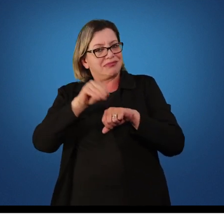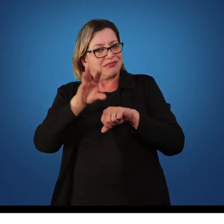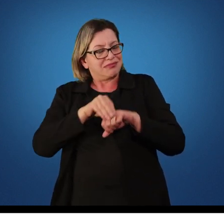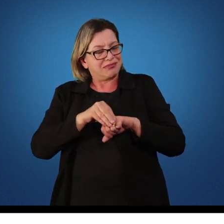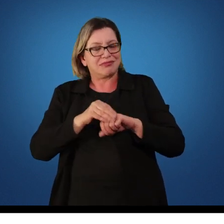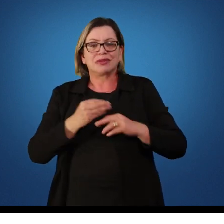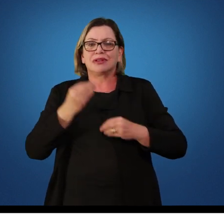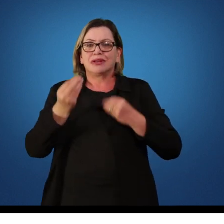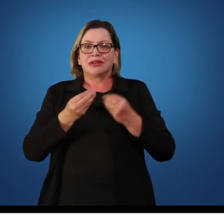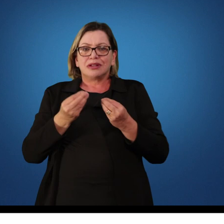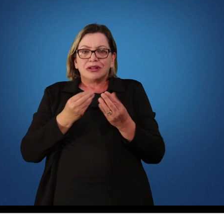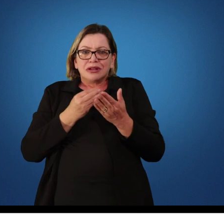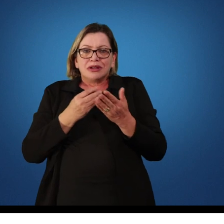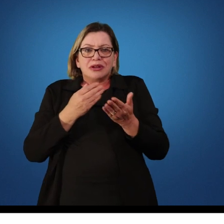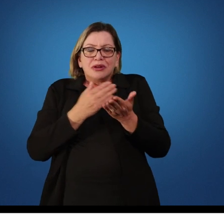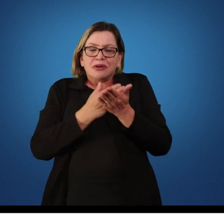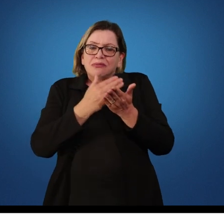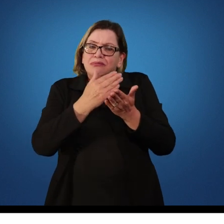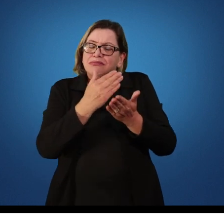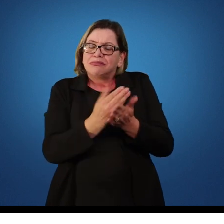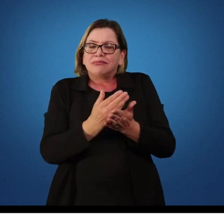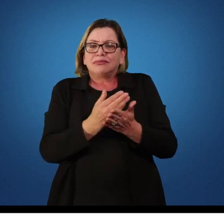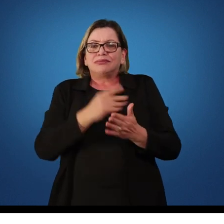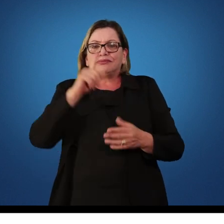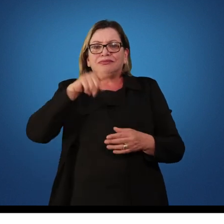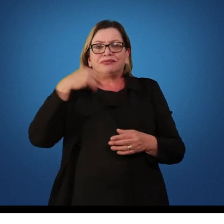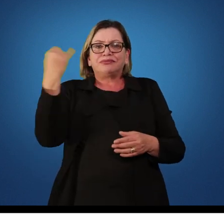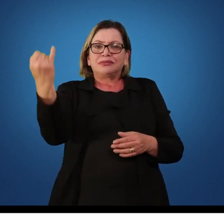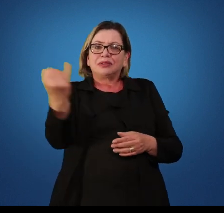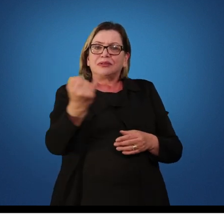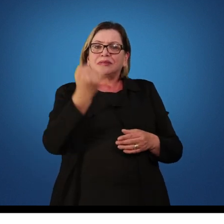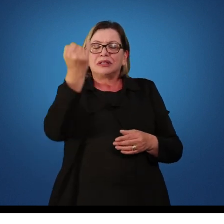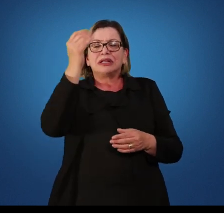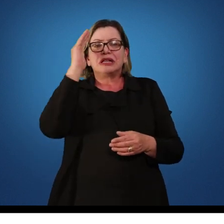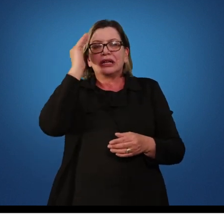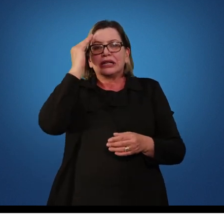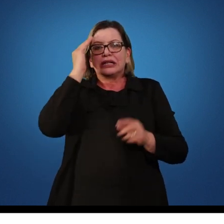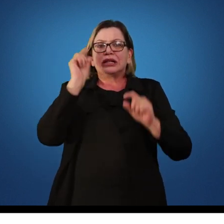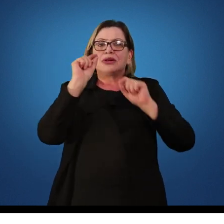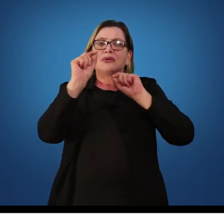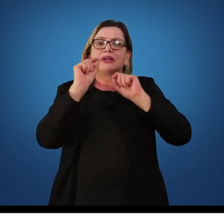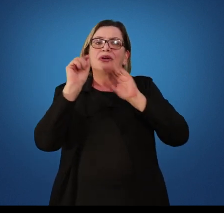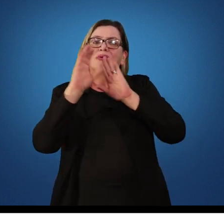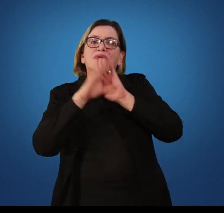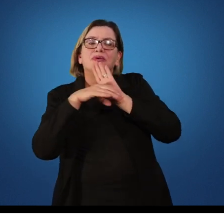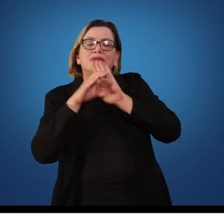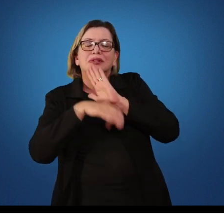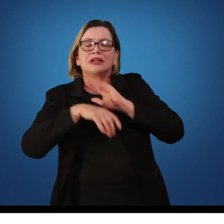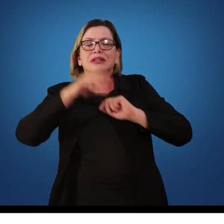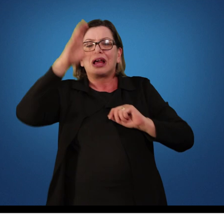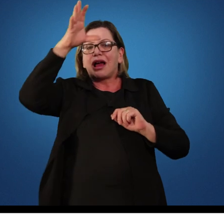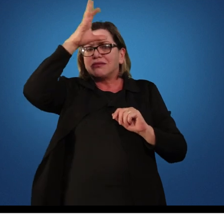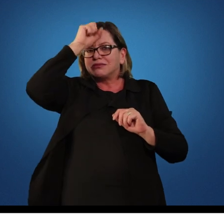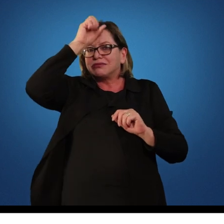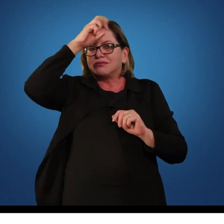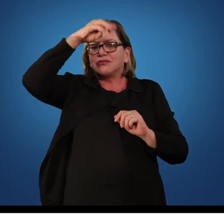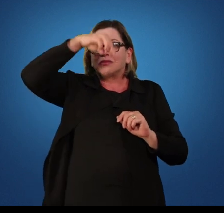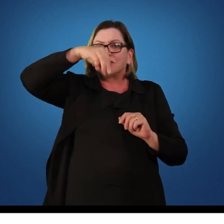Bom, inicialmente, então, é importante a gente entender o que é o conceito de aprendizagem motora. Aprendizagem